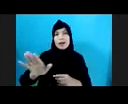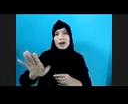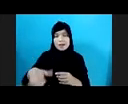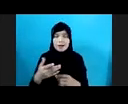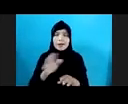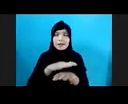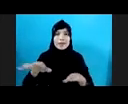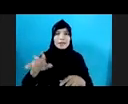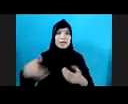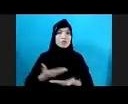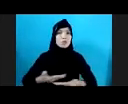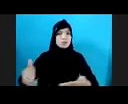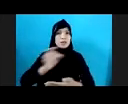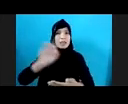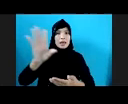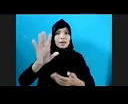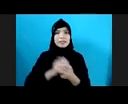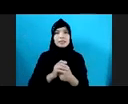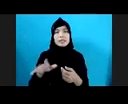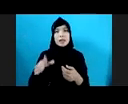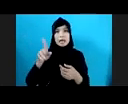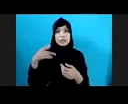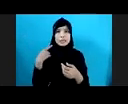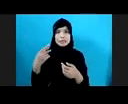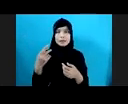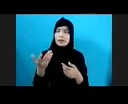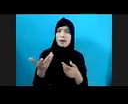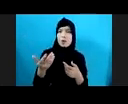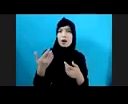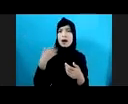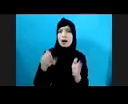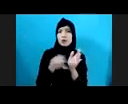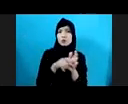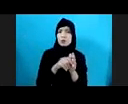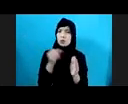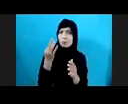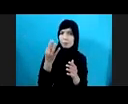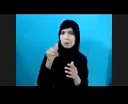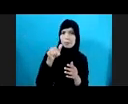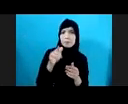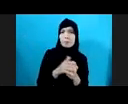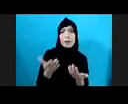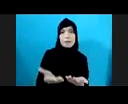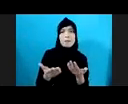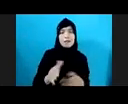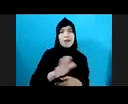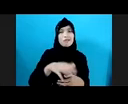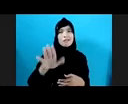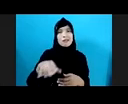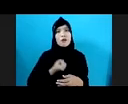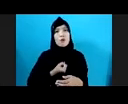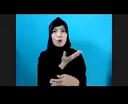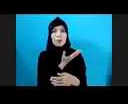Lainnya Lalu Kita Juga Ini Ada Beberapa Contoh Saja Bagaimana Korban Tadi